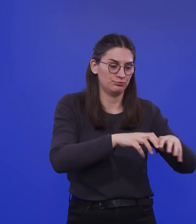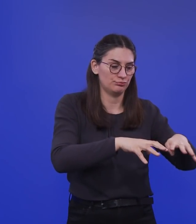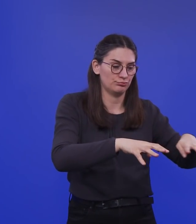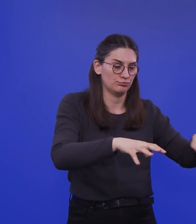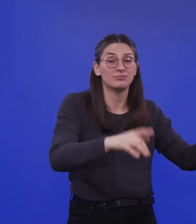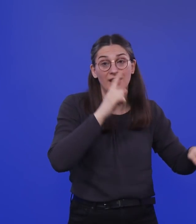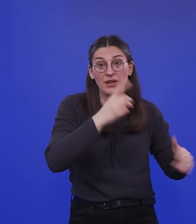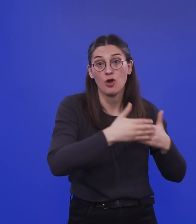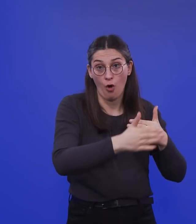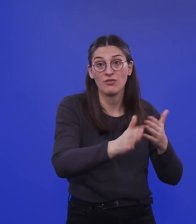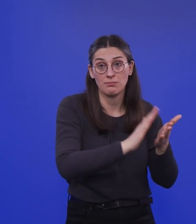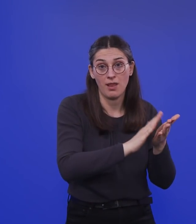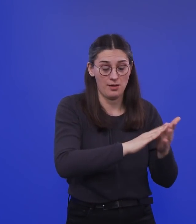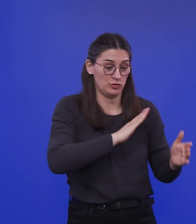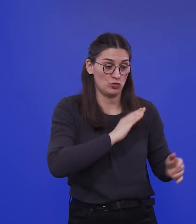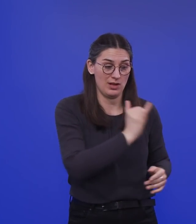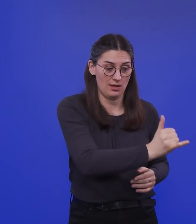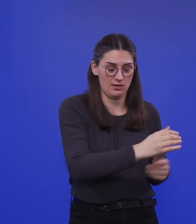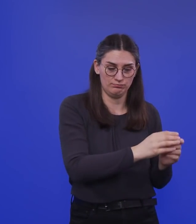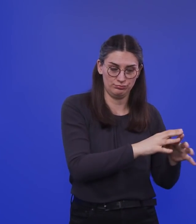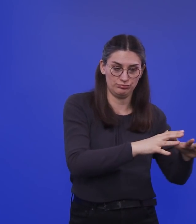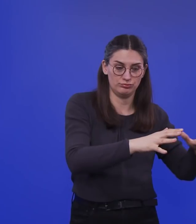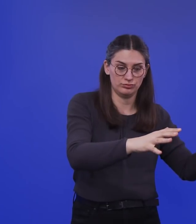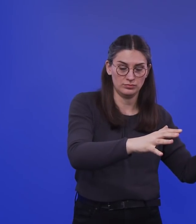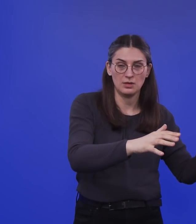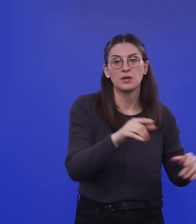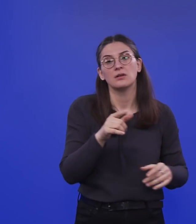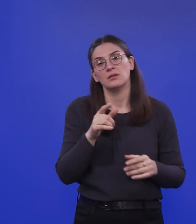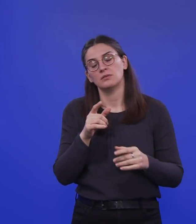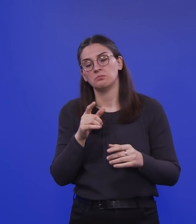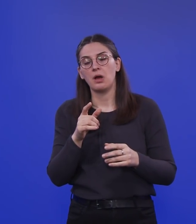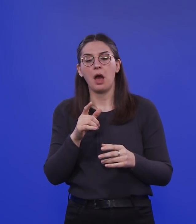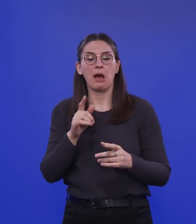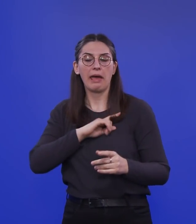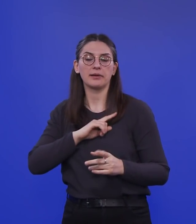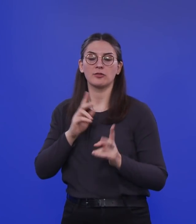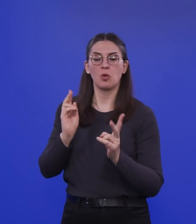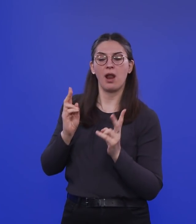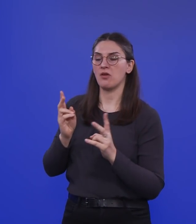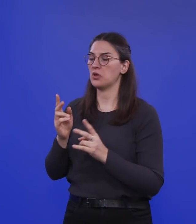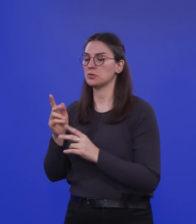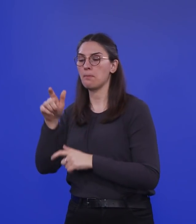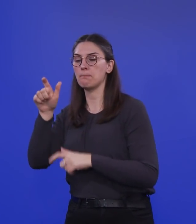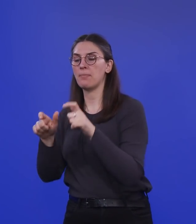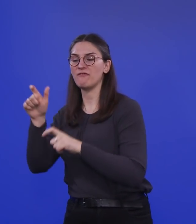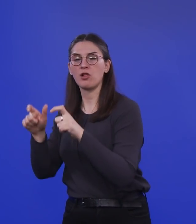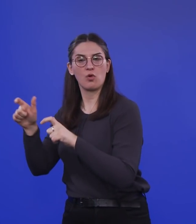Und dass ansonsten die Schüler aber das gleiche Infektionsniveau haben wie der Rest der Bevölkerung. Und hier wurden also